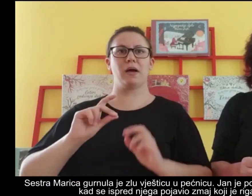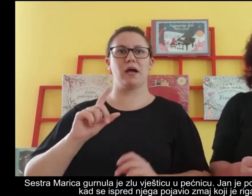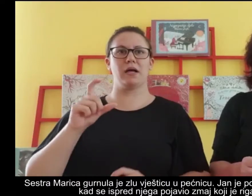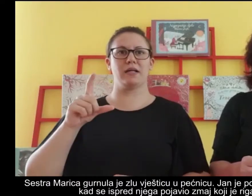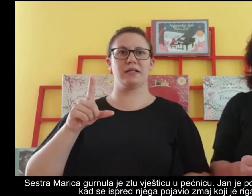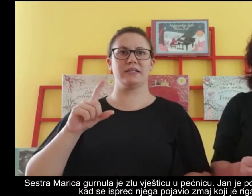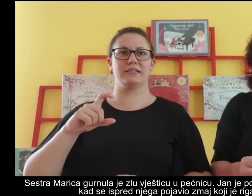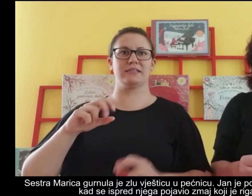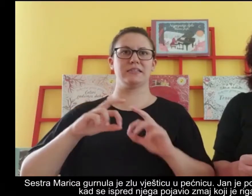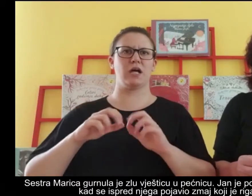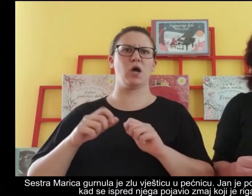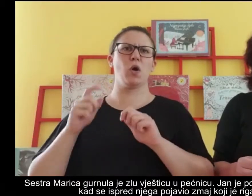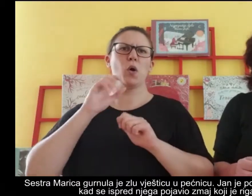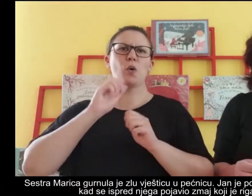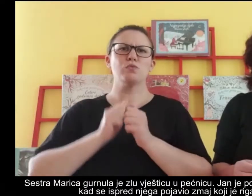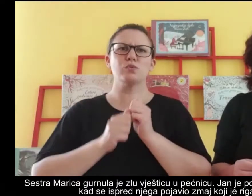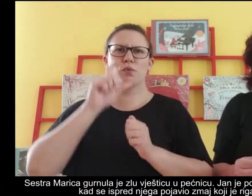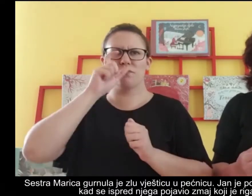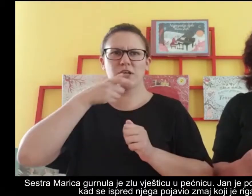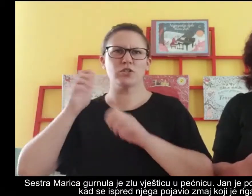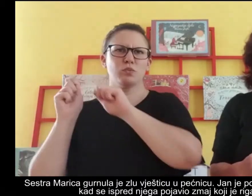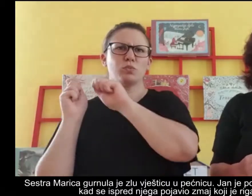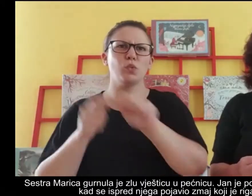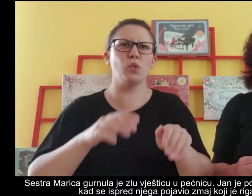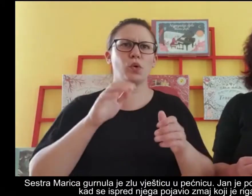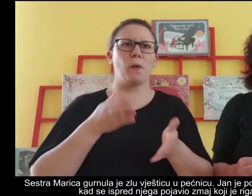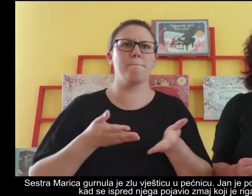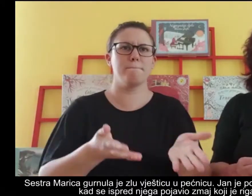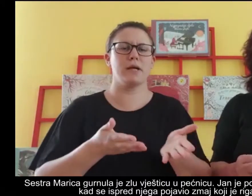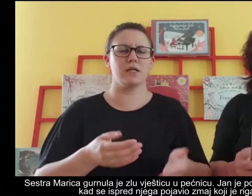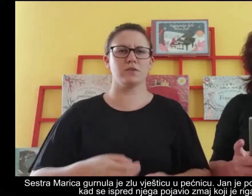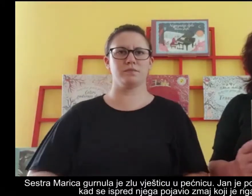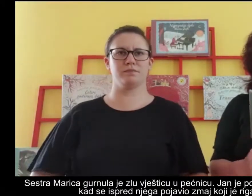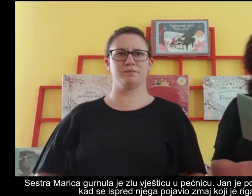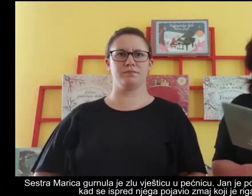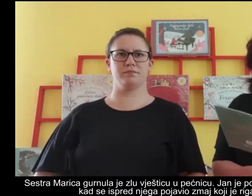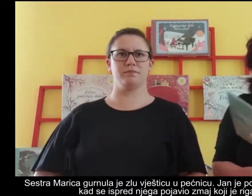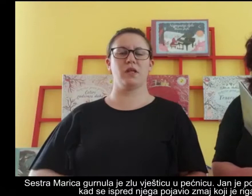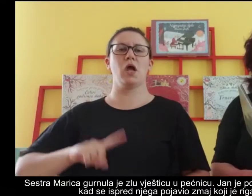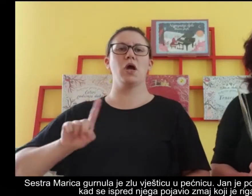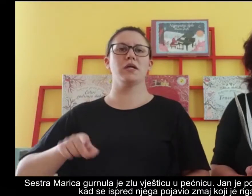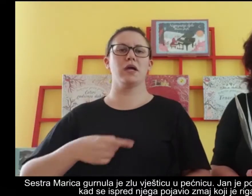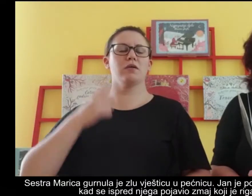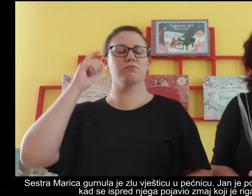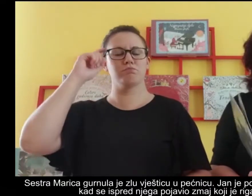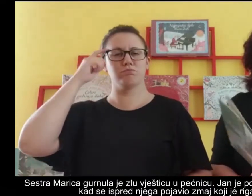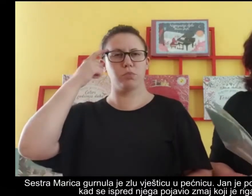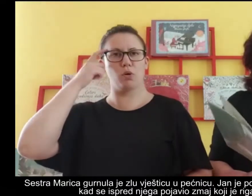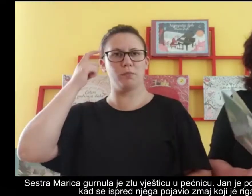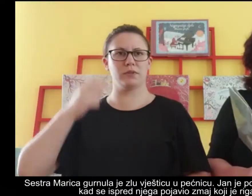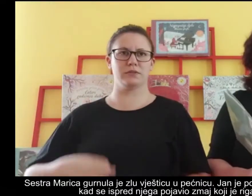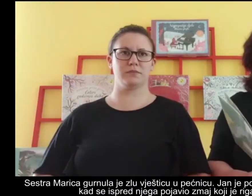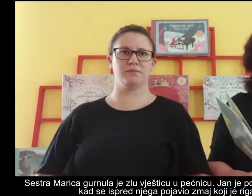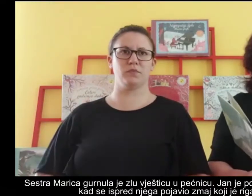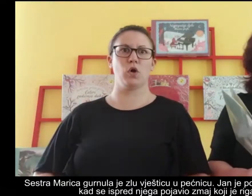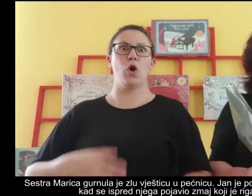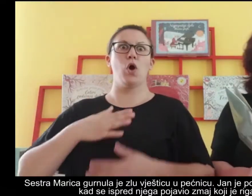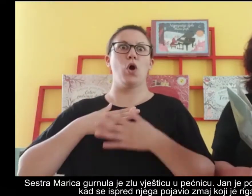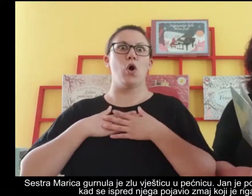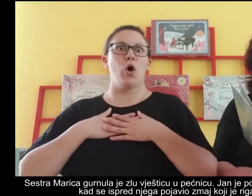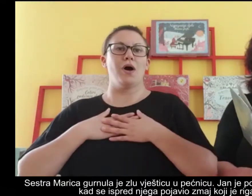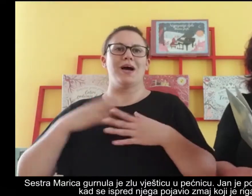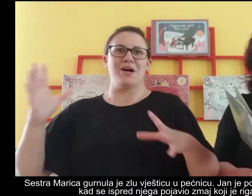gurnula je zlu vješticu u pečnicu. Jan je pomislio, uh,